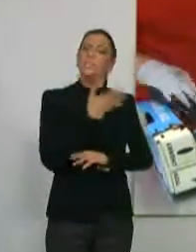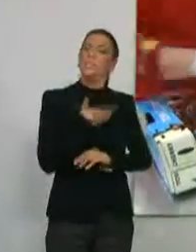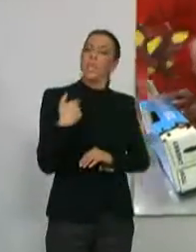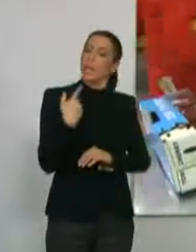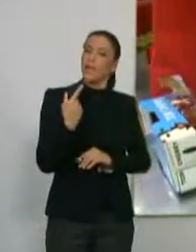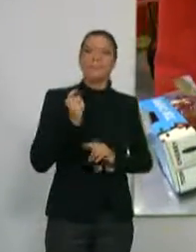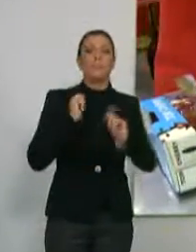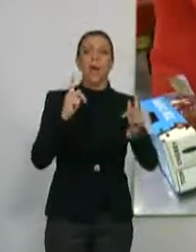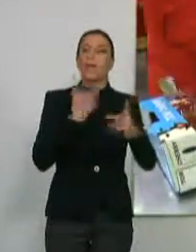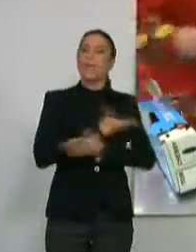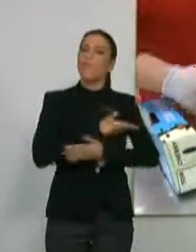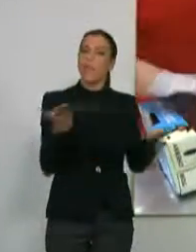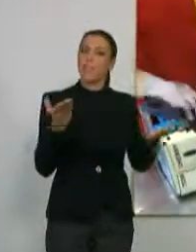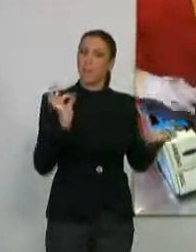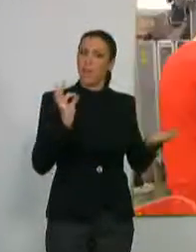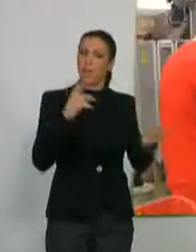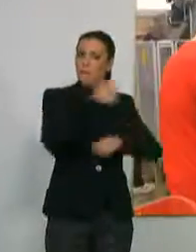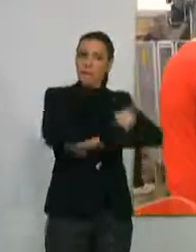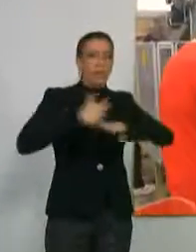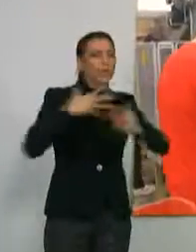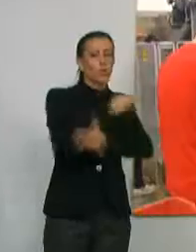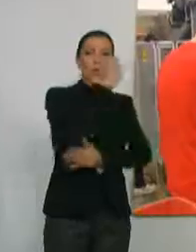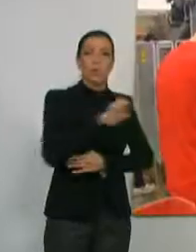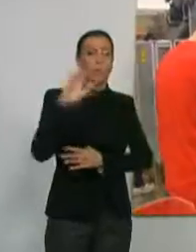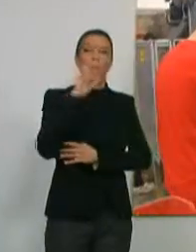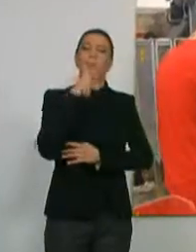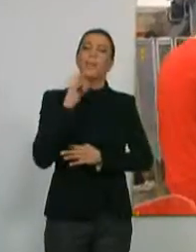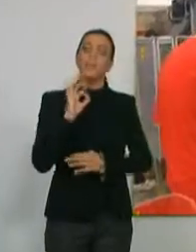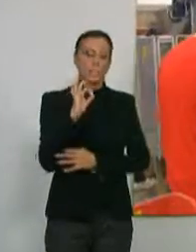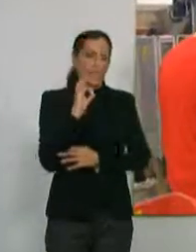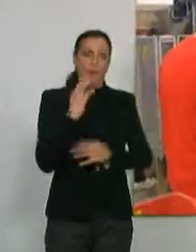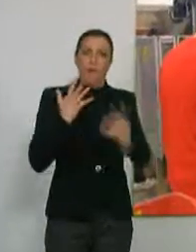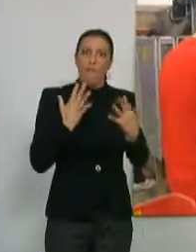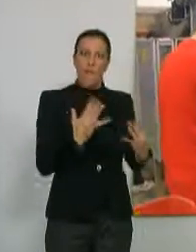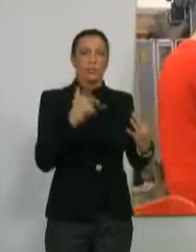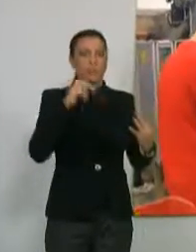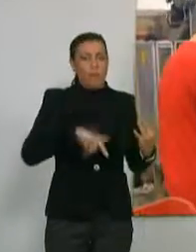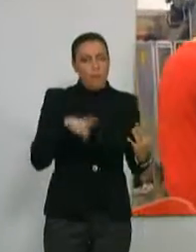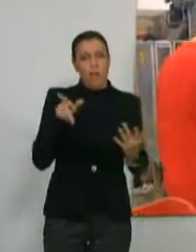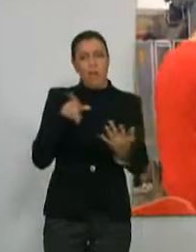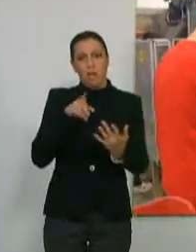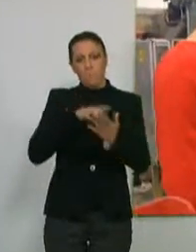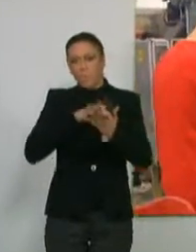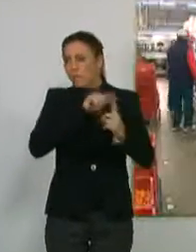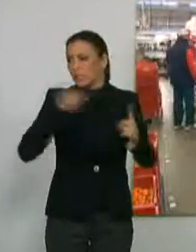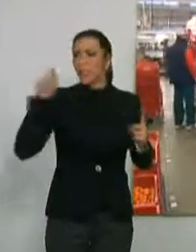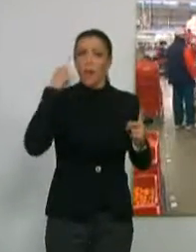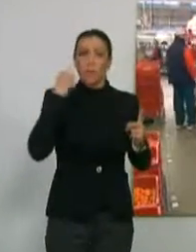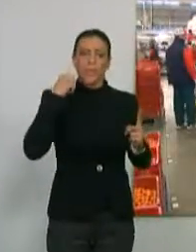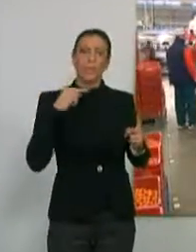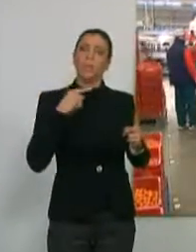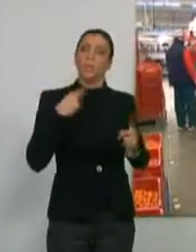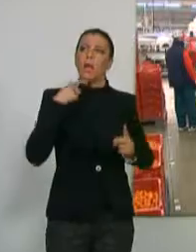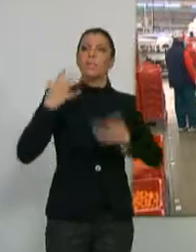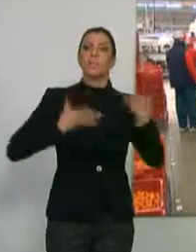devolver la confianza al ciudadano europeo en las hortalizas frescas de la costa granadina y almeriense y de incentivar de